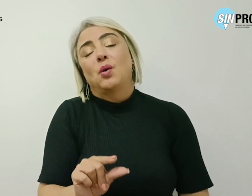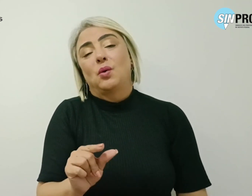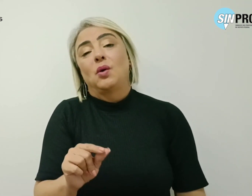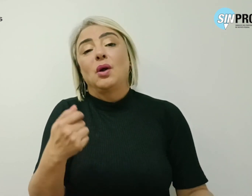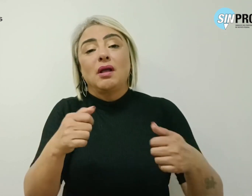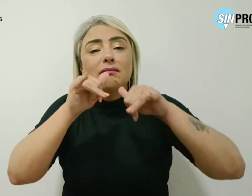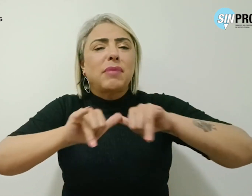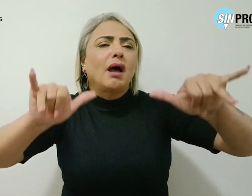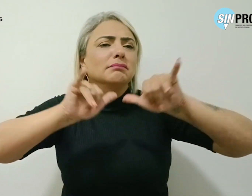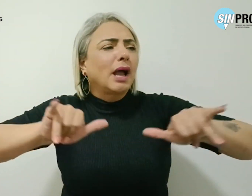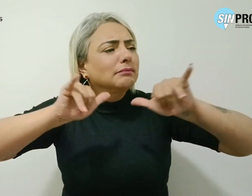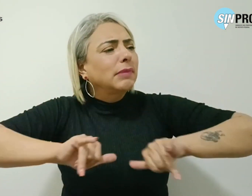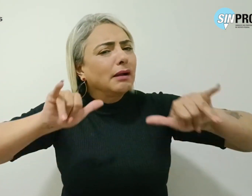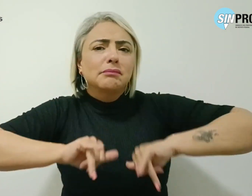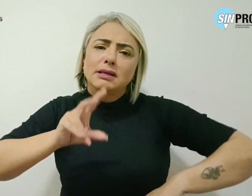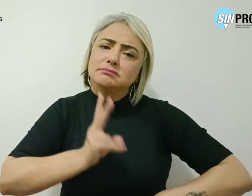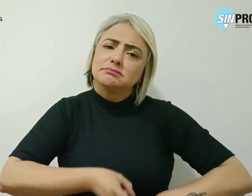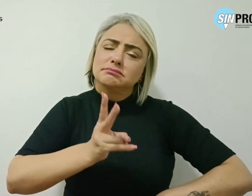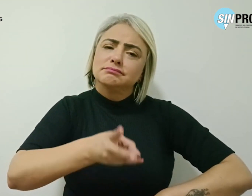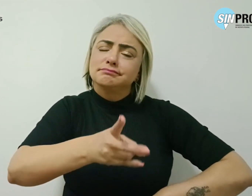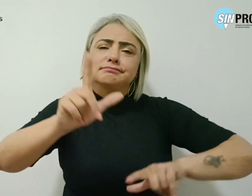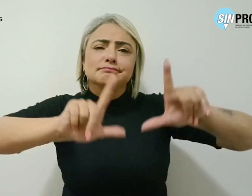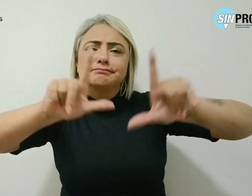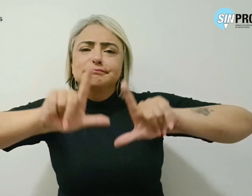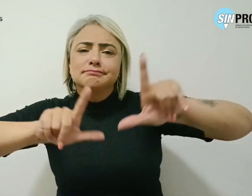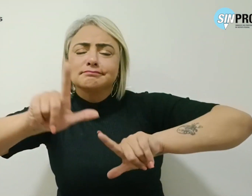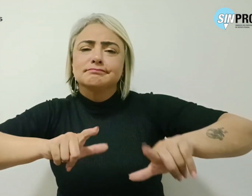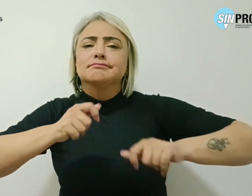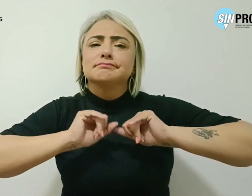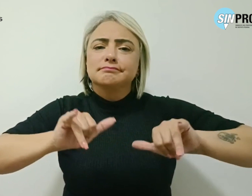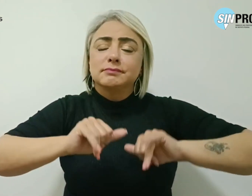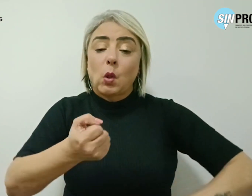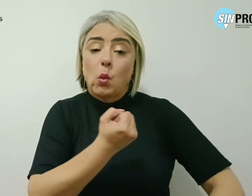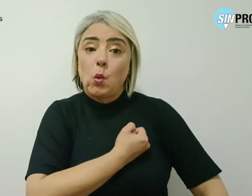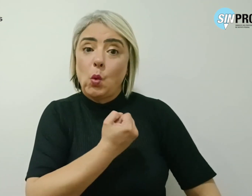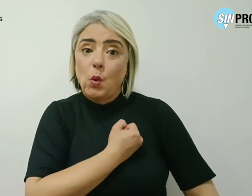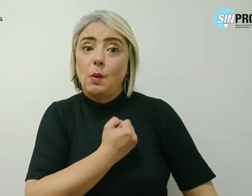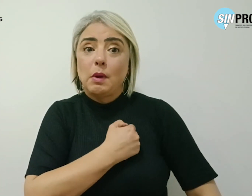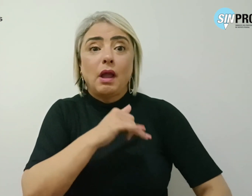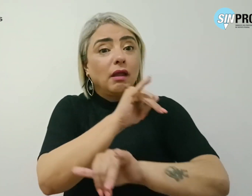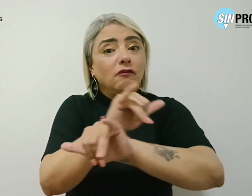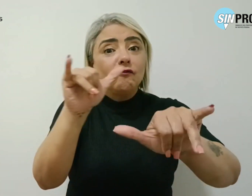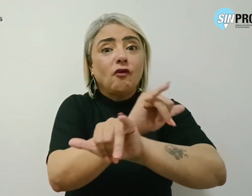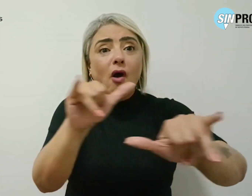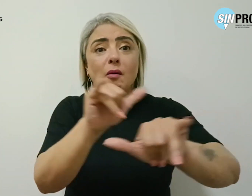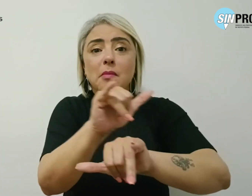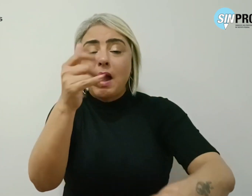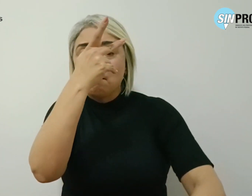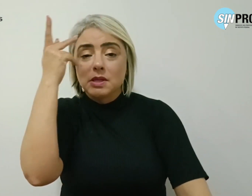divulgar insistentemente na mídia a existência desse número e informar às pessoas que